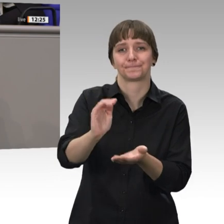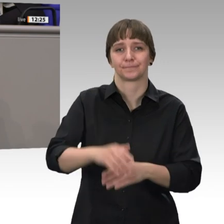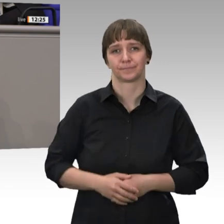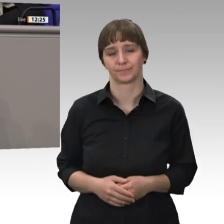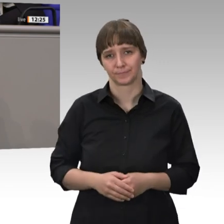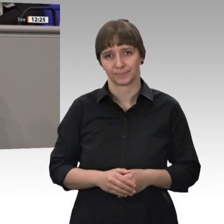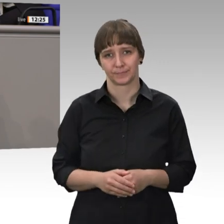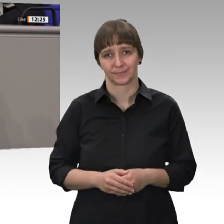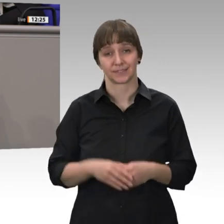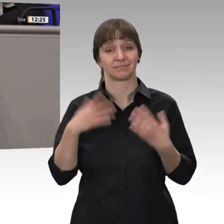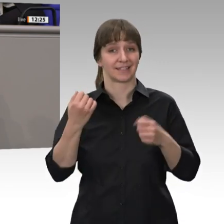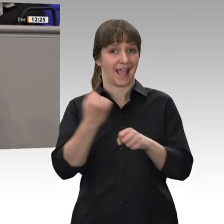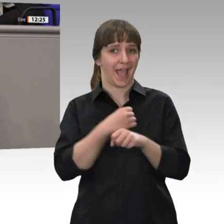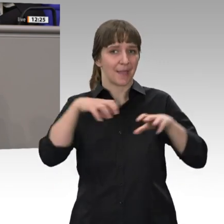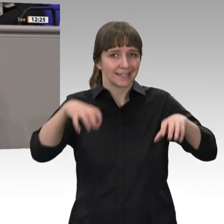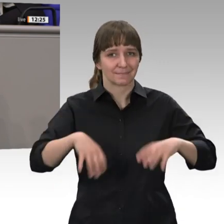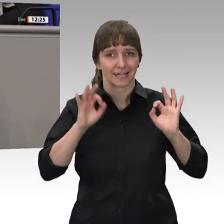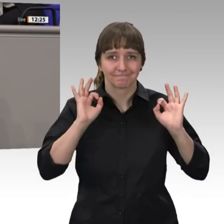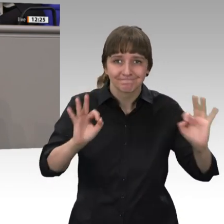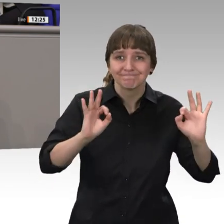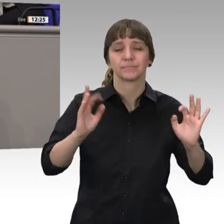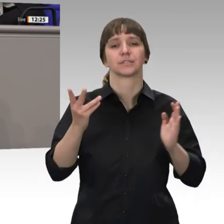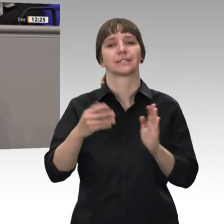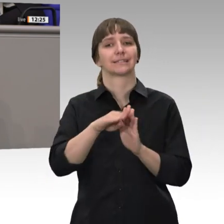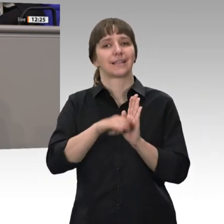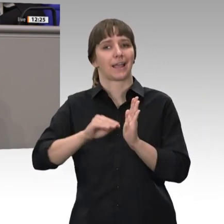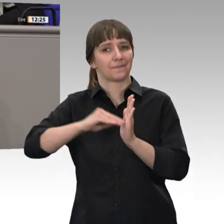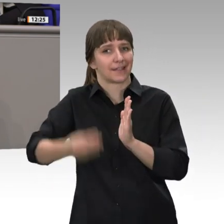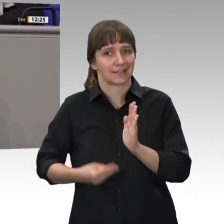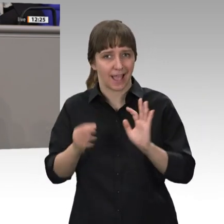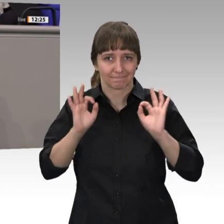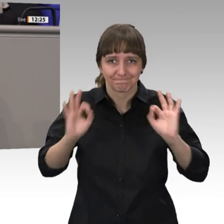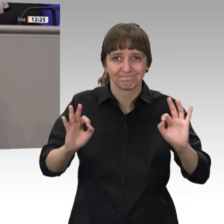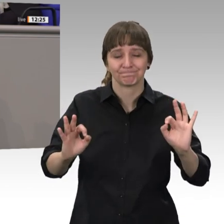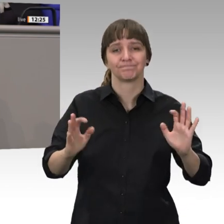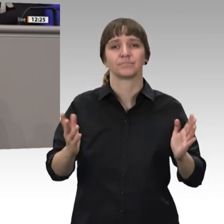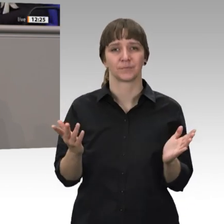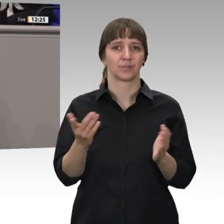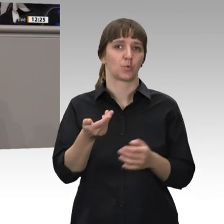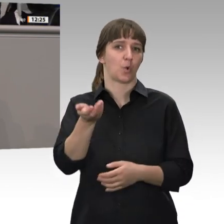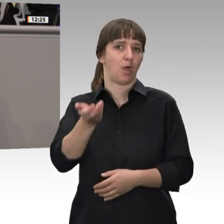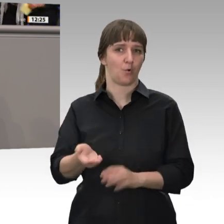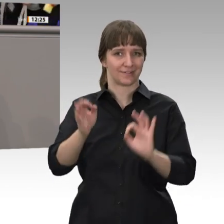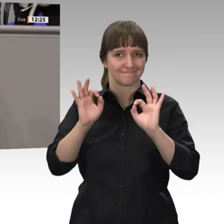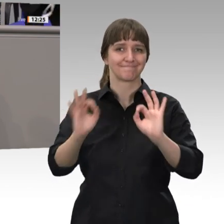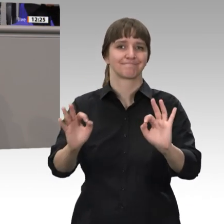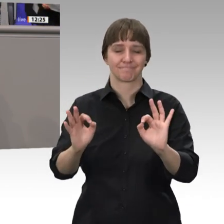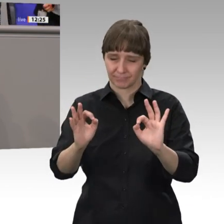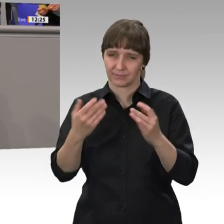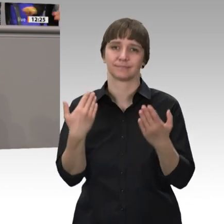Arbeitsmarkt, gute Tarifverträge und ordentliche Löhne sind der Schlüssel für eine ausreichende